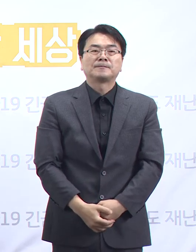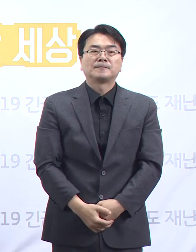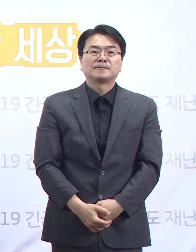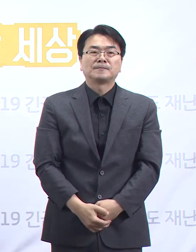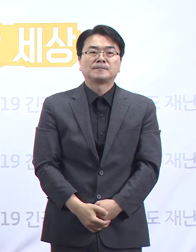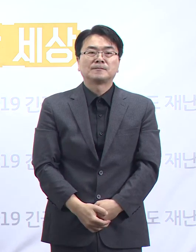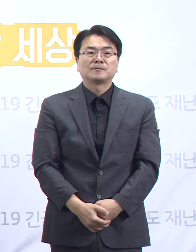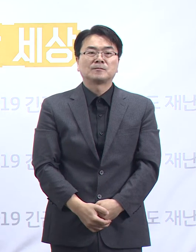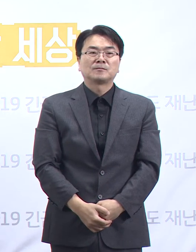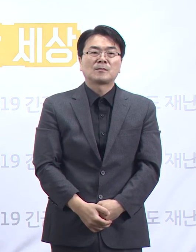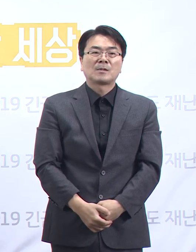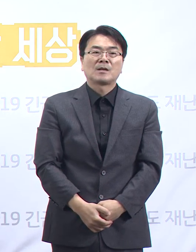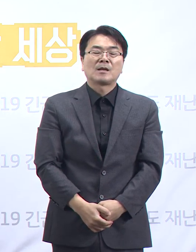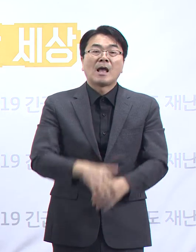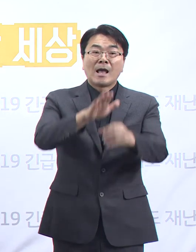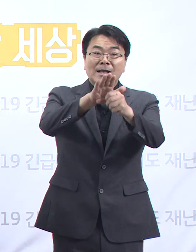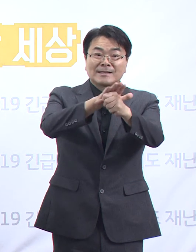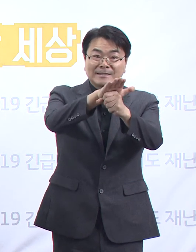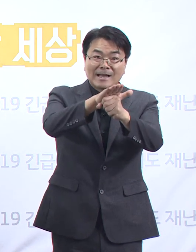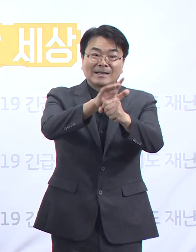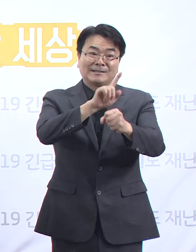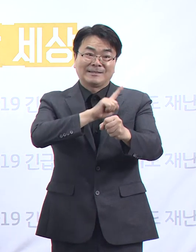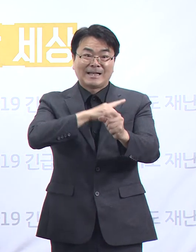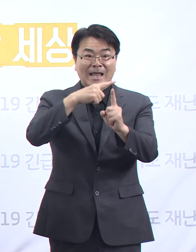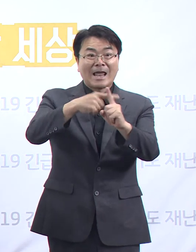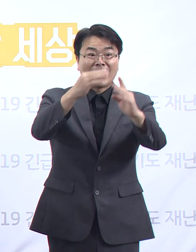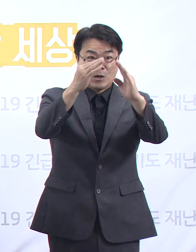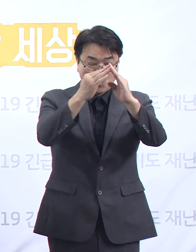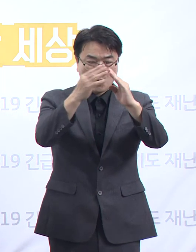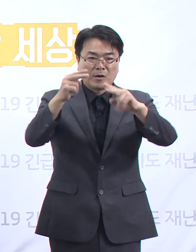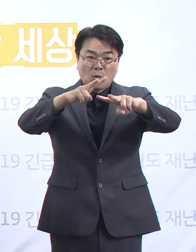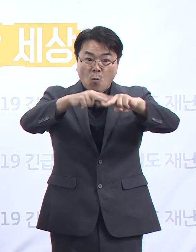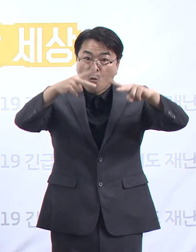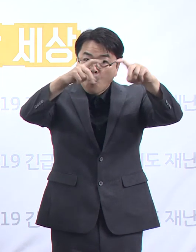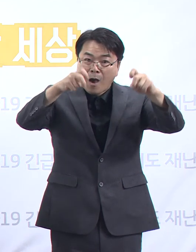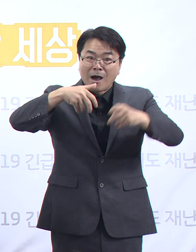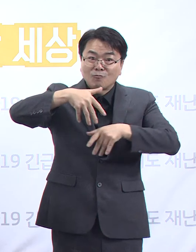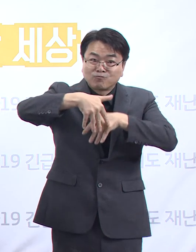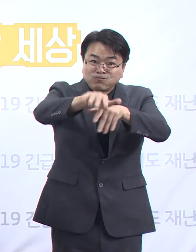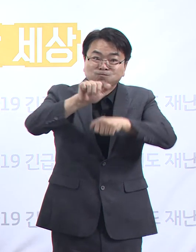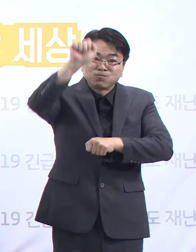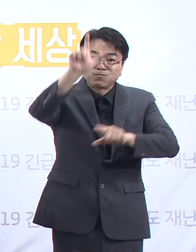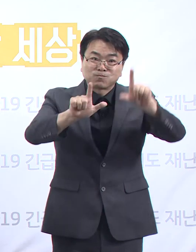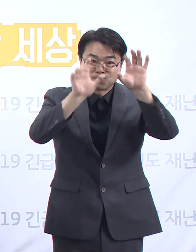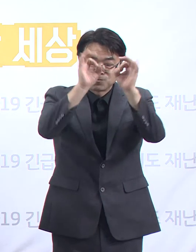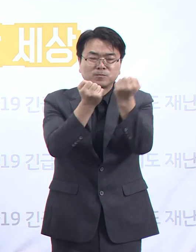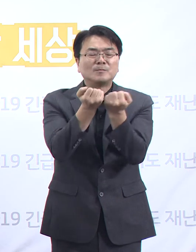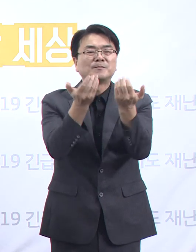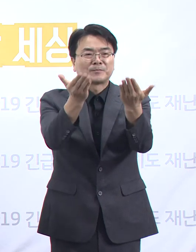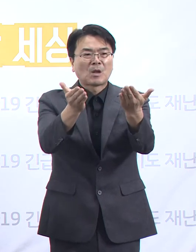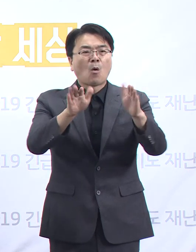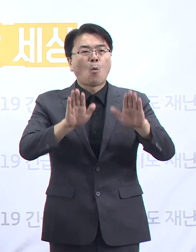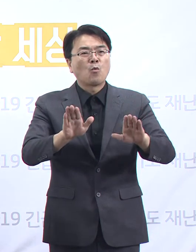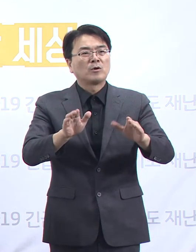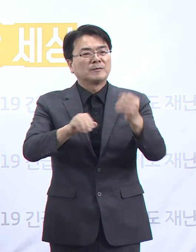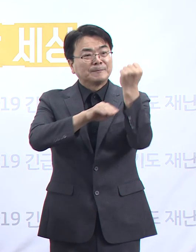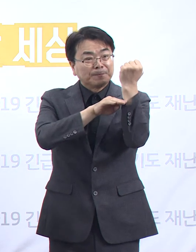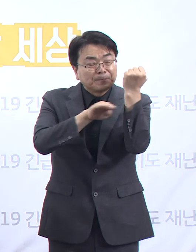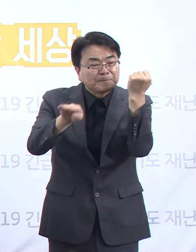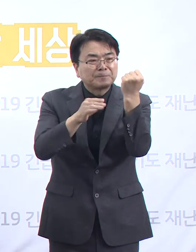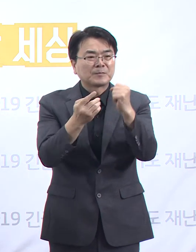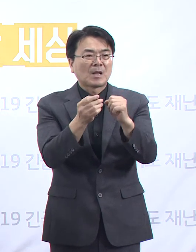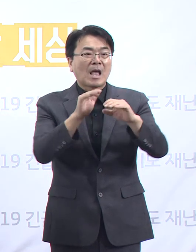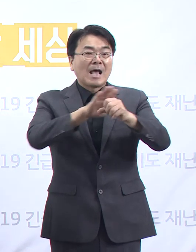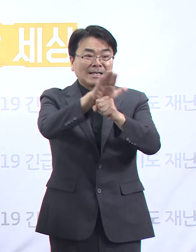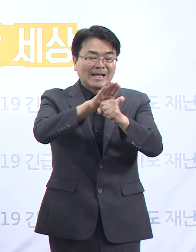성북구 사랑제일교회 및 광화문 집회 관련 도내 확진 상황입니다. 오늘 0시 기준 사랑제일교회 관련 추가